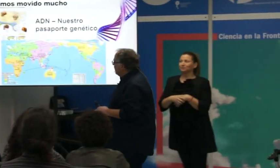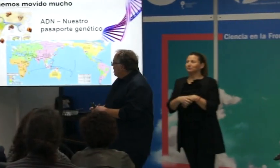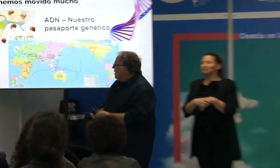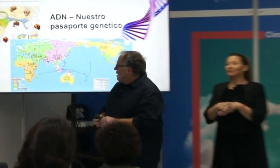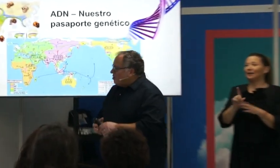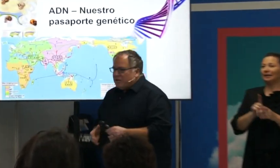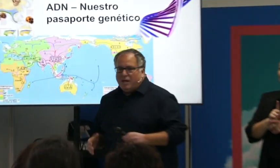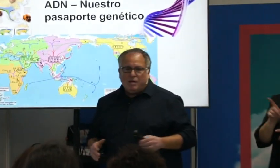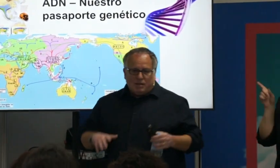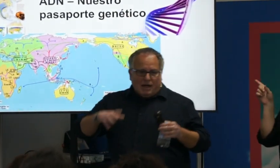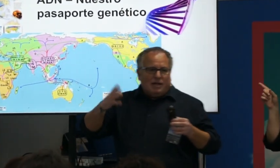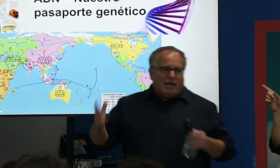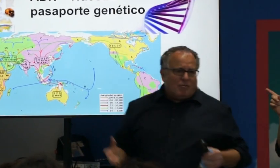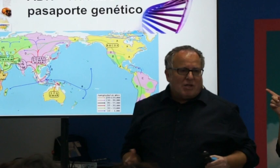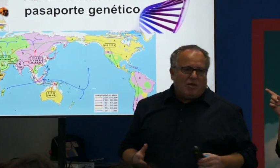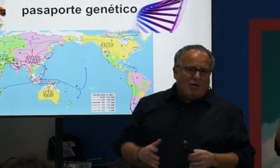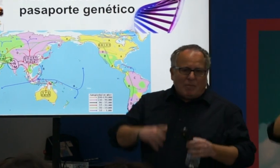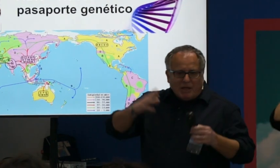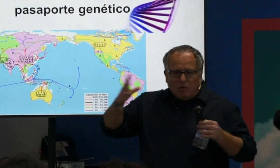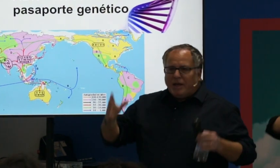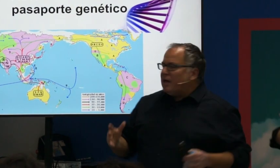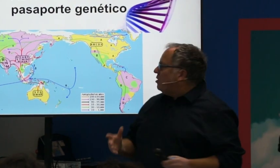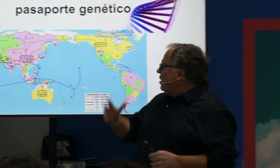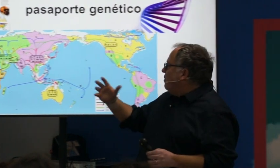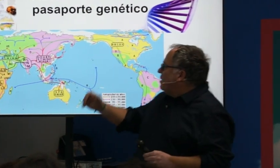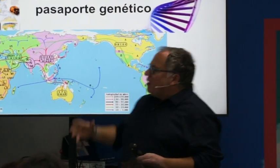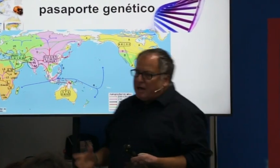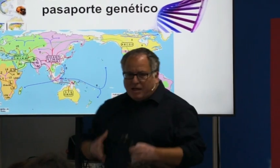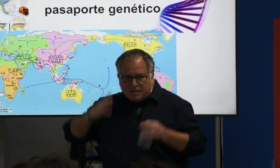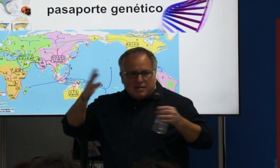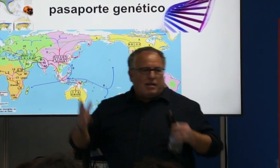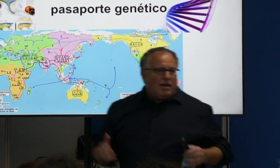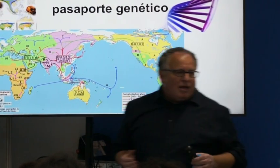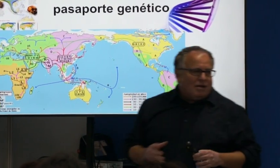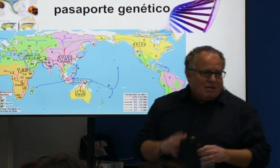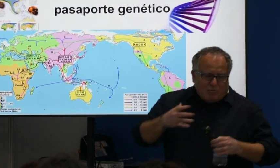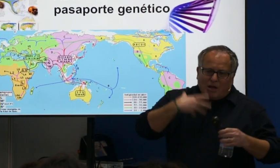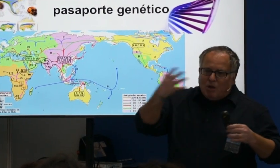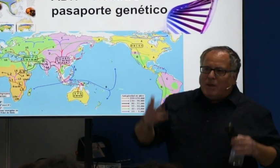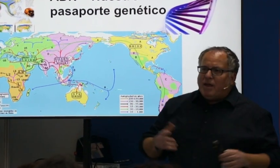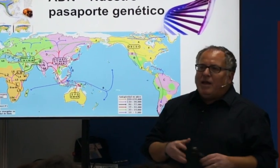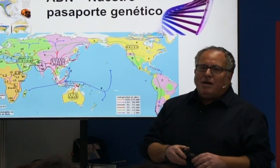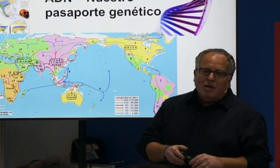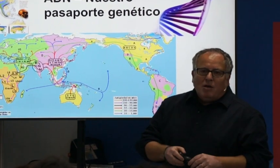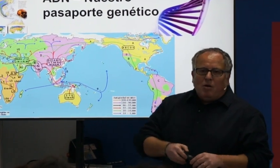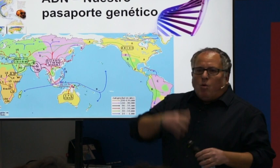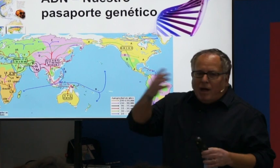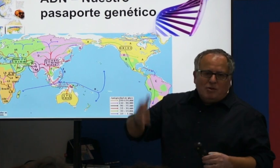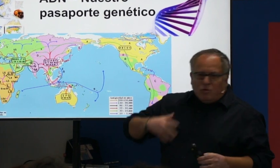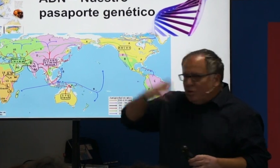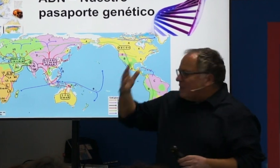lado, en el caso de la gente que hemos nacido en la península ibérica, teóricamente, el genetista te diría, por ejemplo, mí me diría,